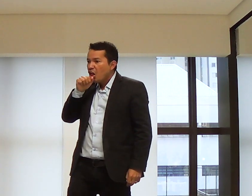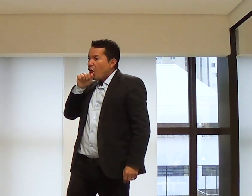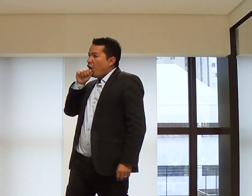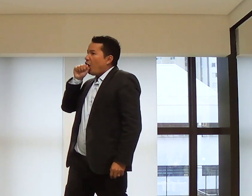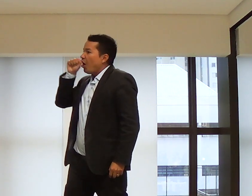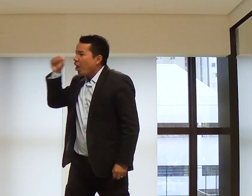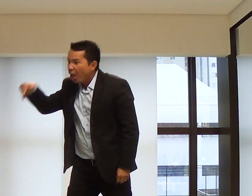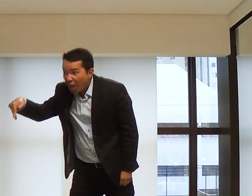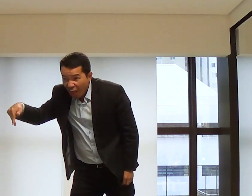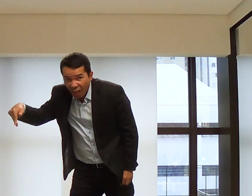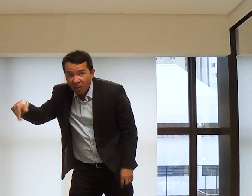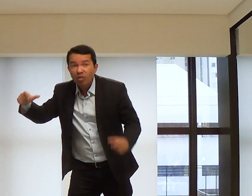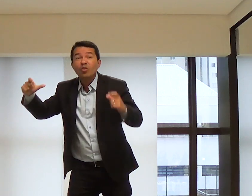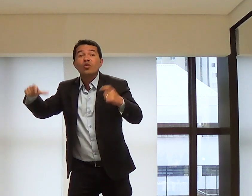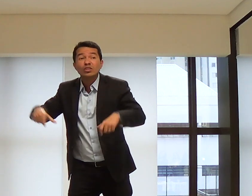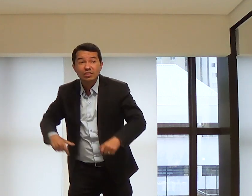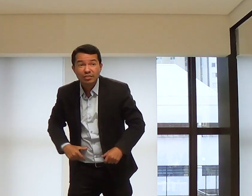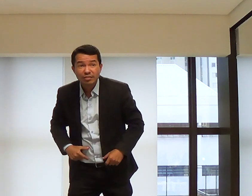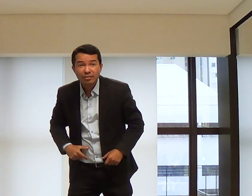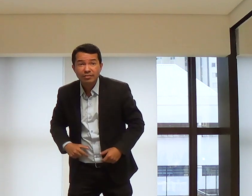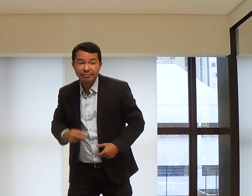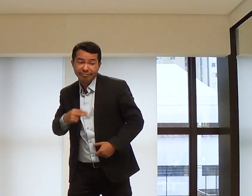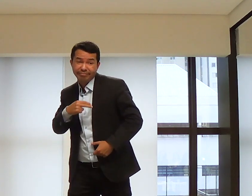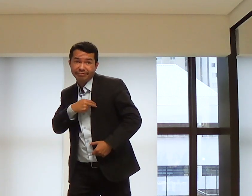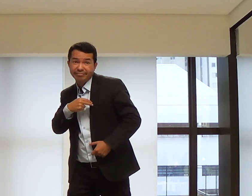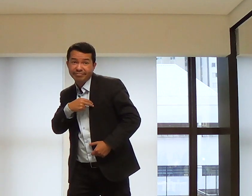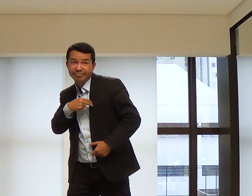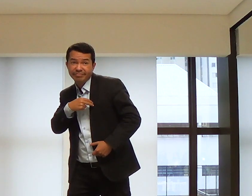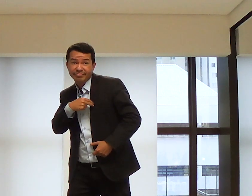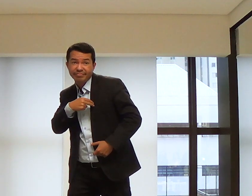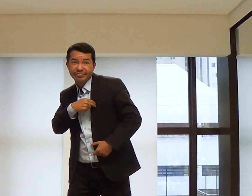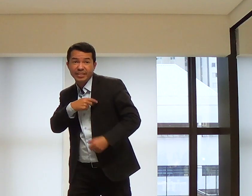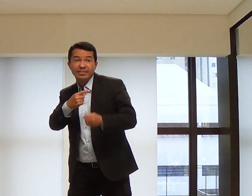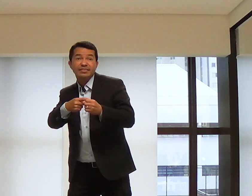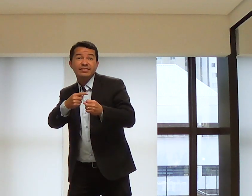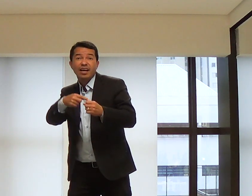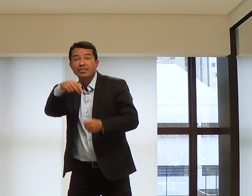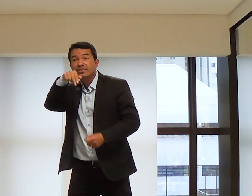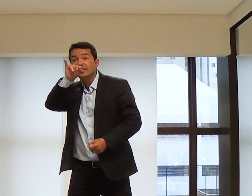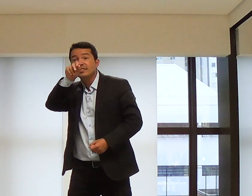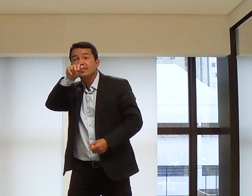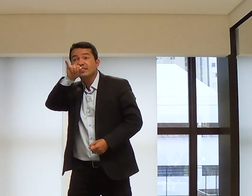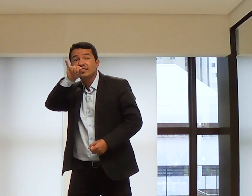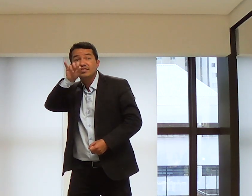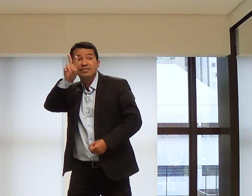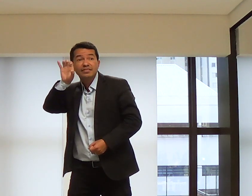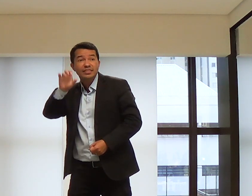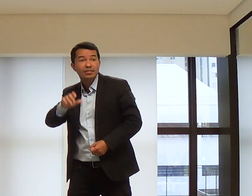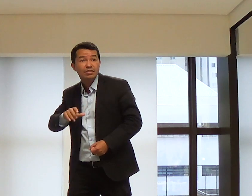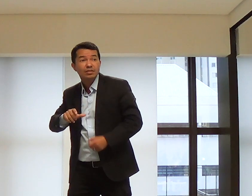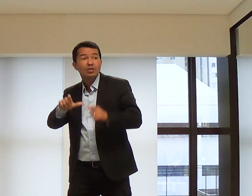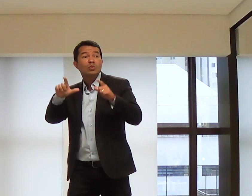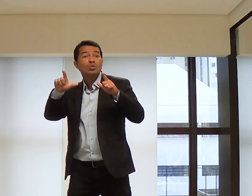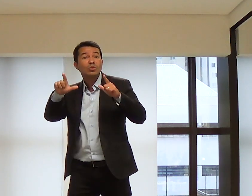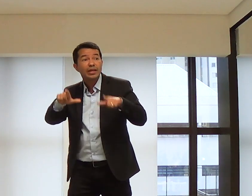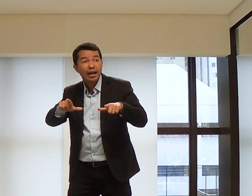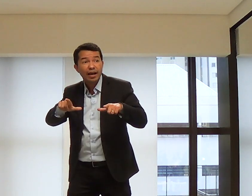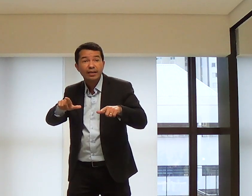ventre daquele peixe por três dias, ele fica lá. E aonde ele é jogado?